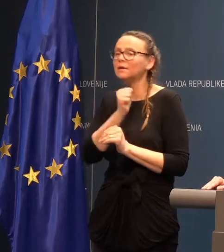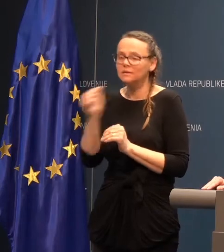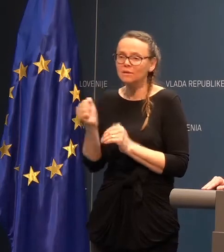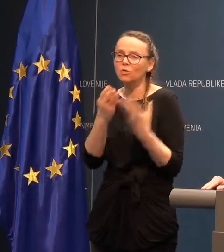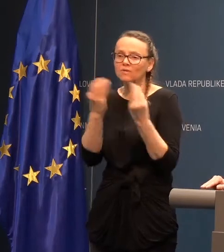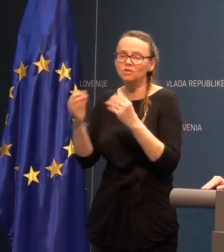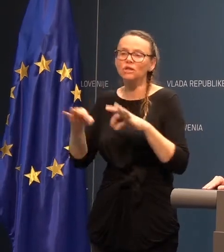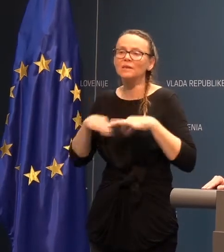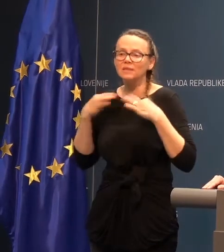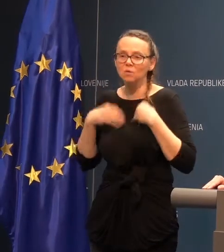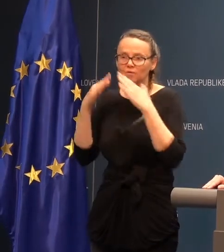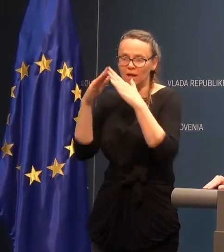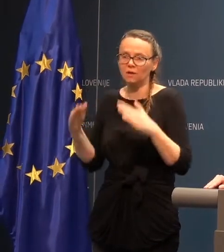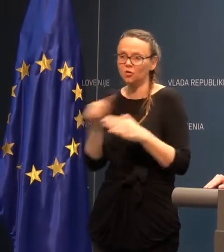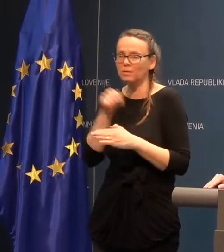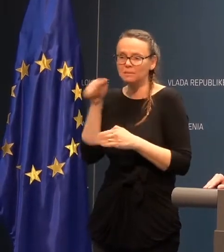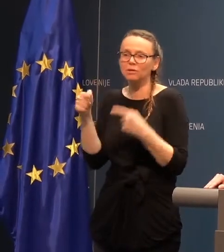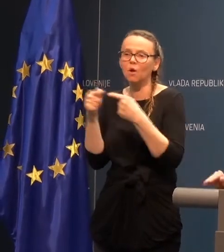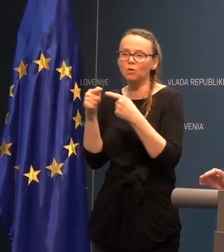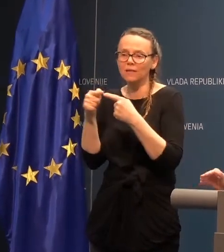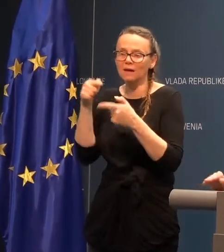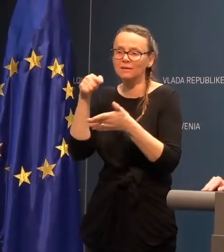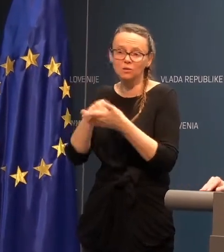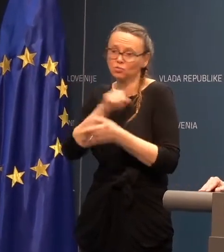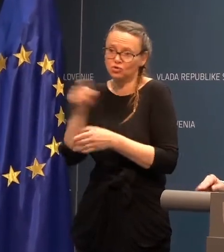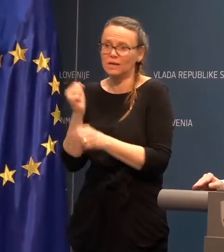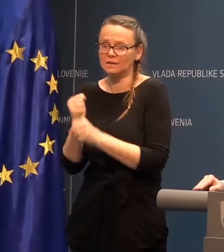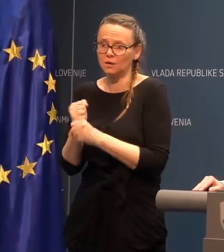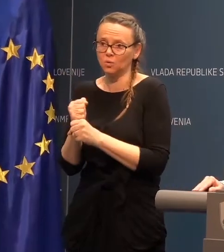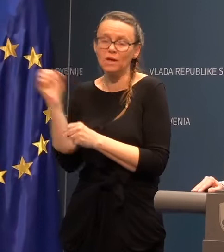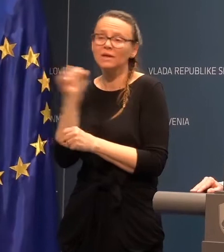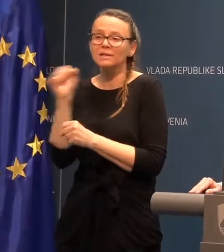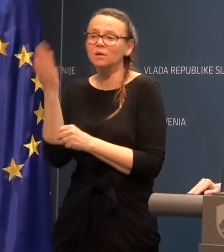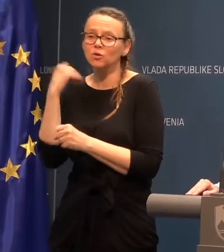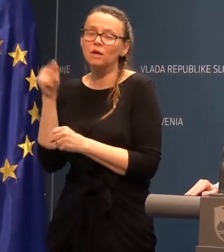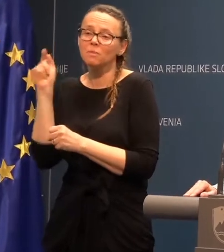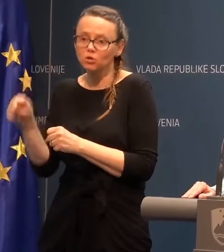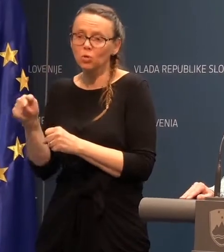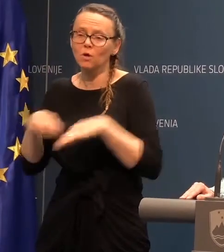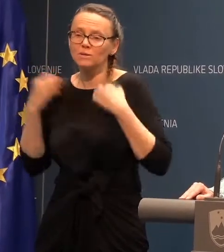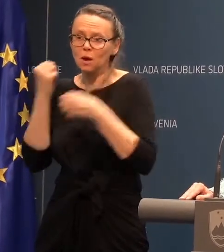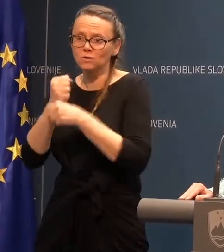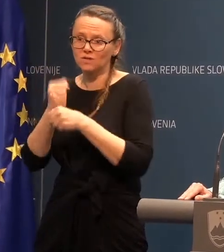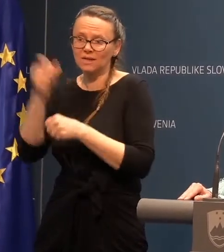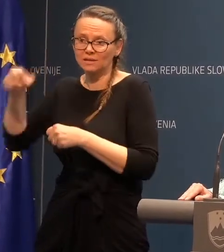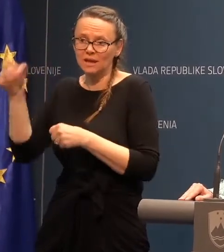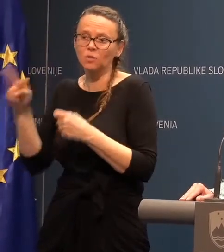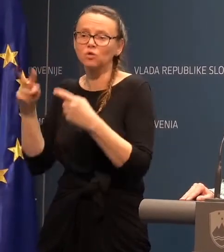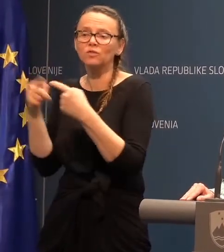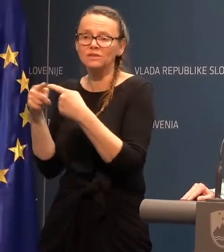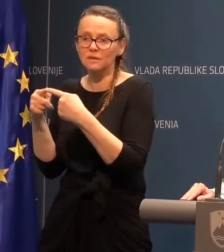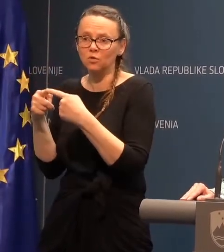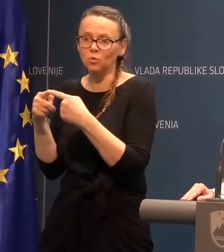večinom zdravstvenega doma razen te kontaktne točke ne deluje, ker je bilo pač toliko zdravstveni delavci v kontaktu.